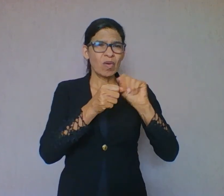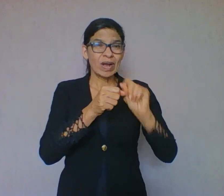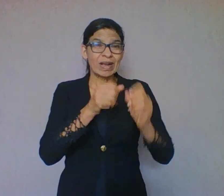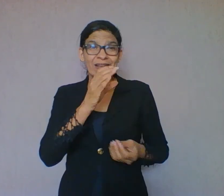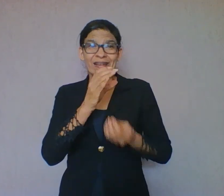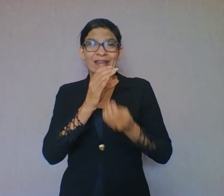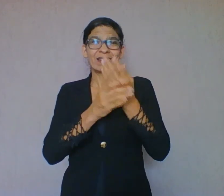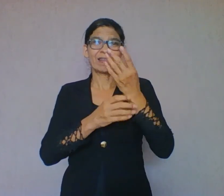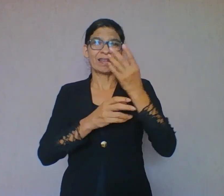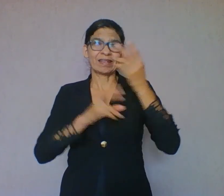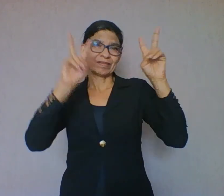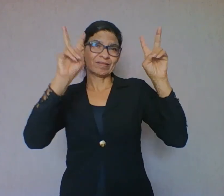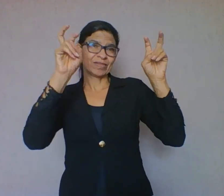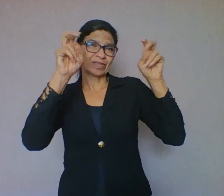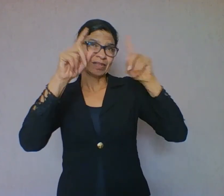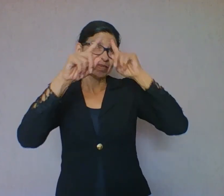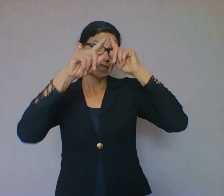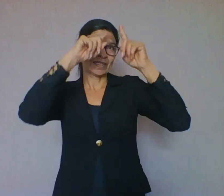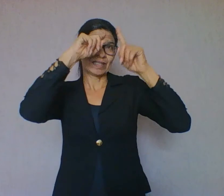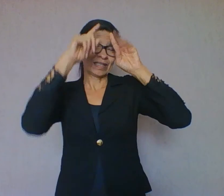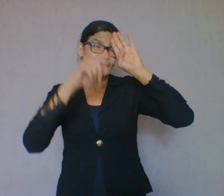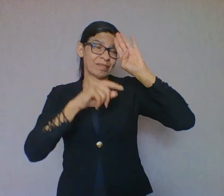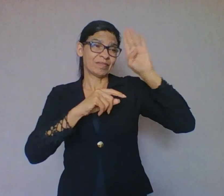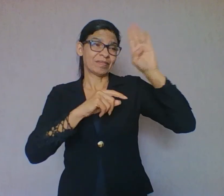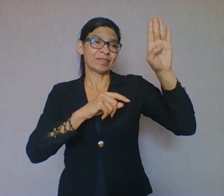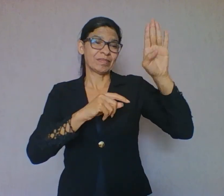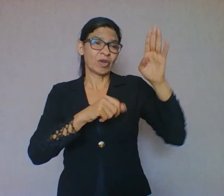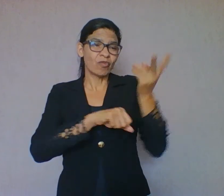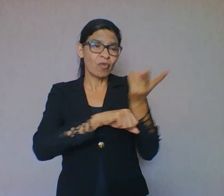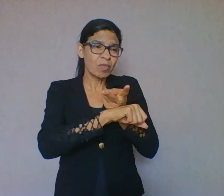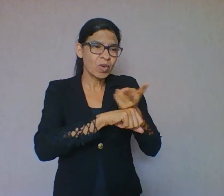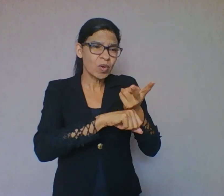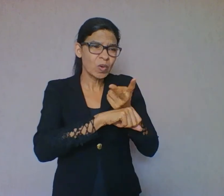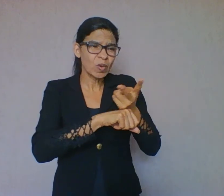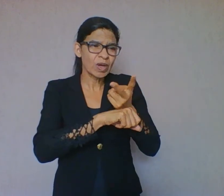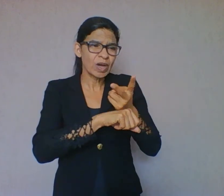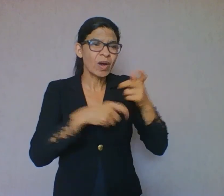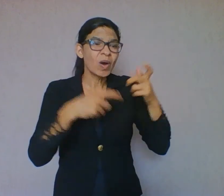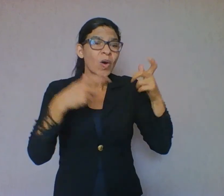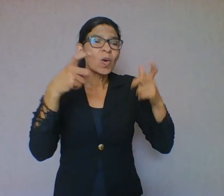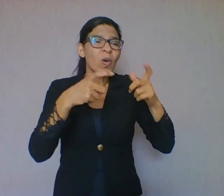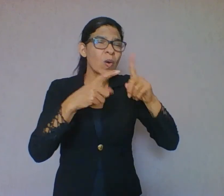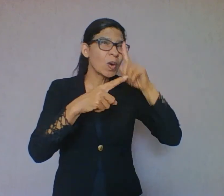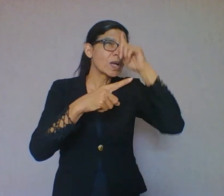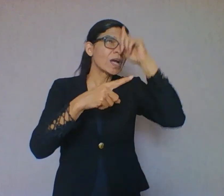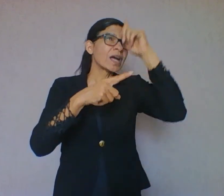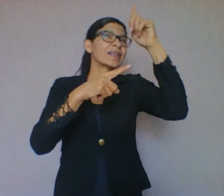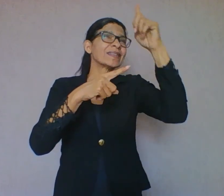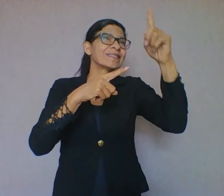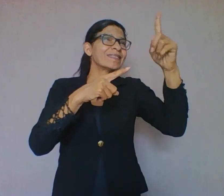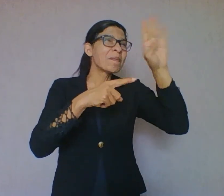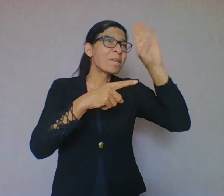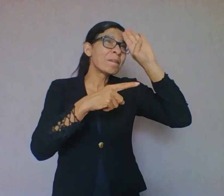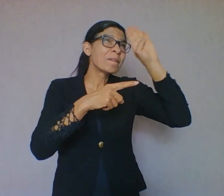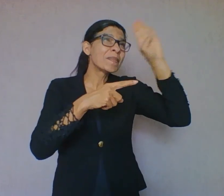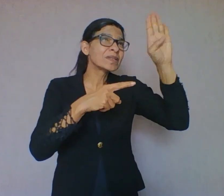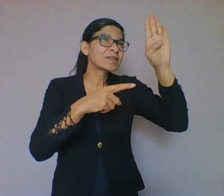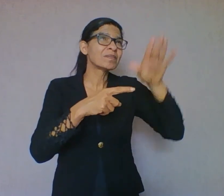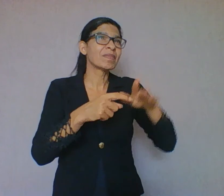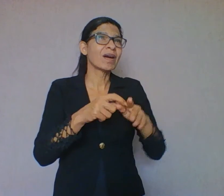principal. Eu vou localizar no meu texto onde que está a ideia principal. É no primeiro parágrafo? No segundo, onde